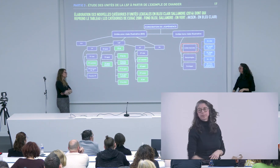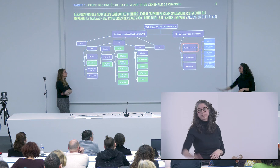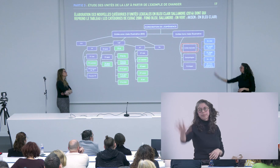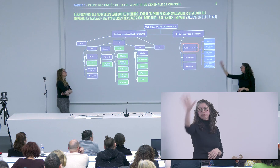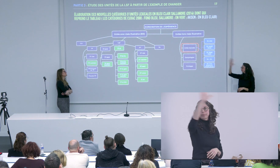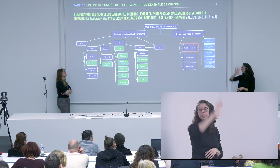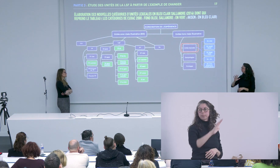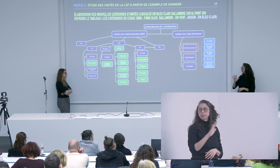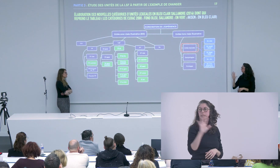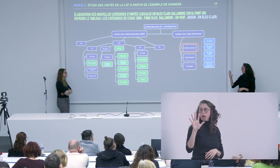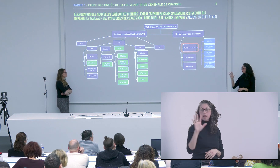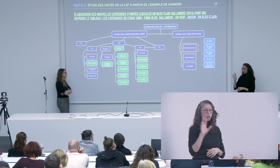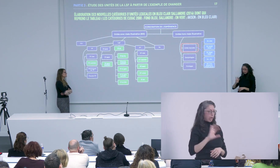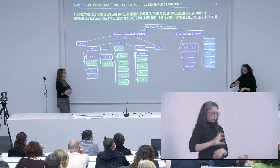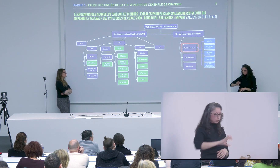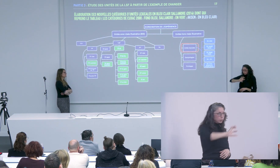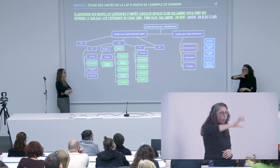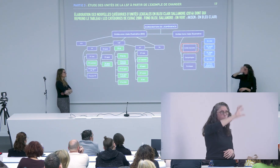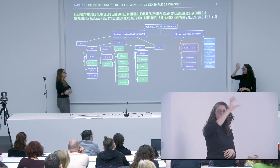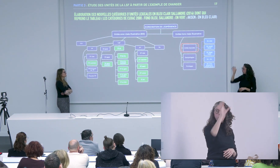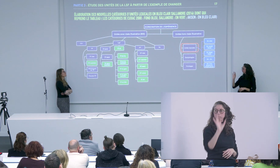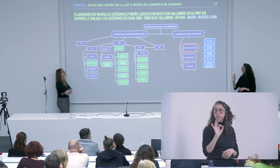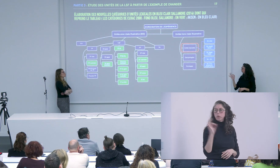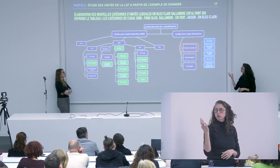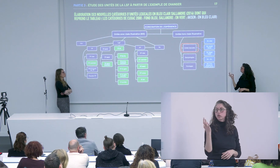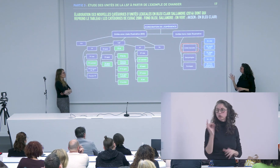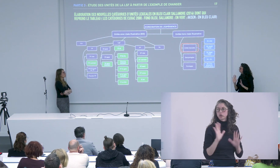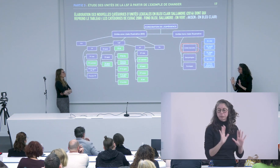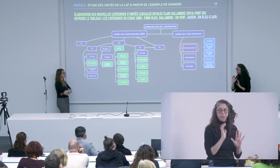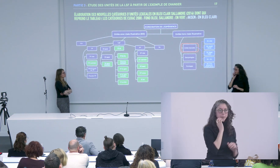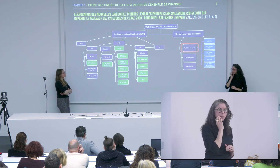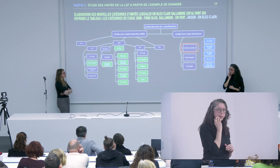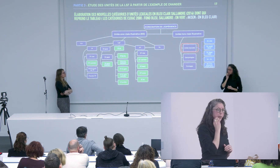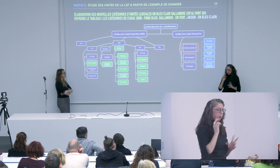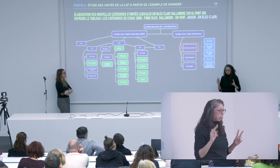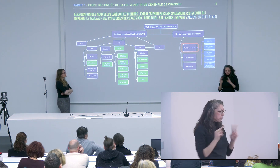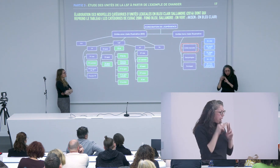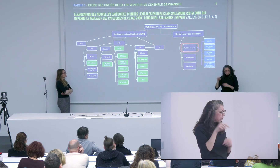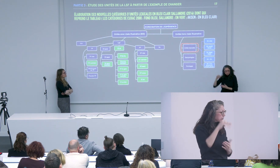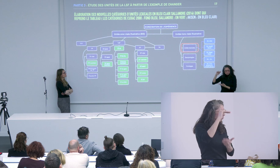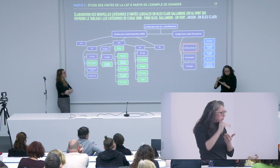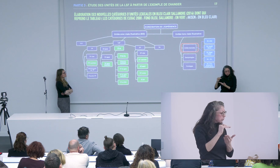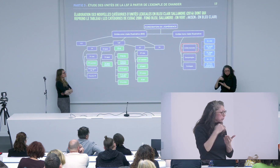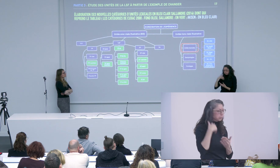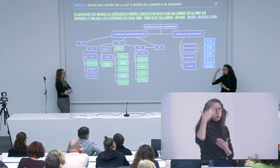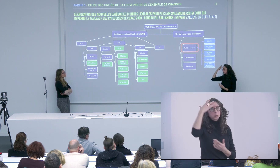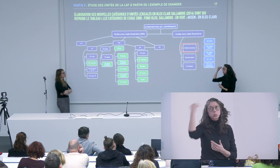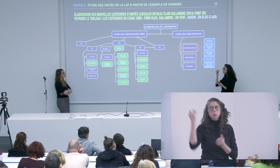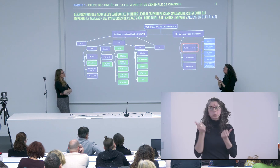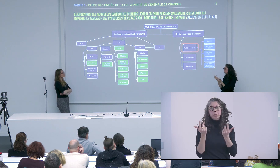le tournage c'est vrai que le corpus créageste a eu lieu dans toute la France dans différentes régions de France avec 51 locuteurs